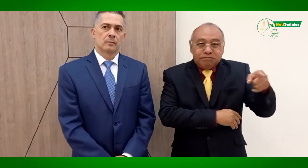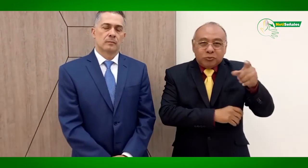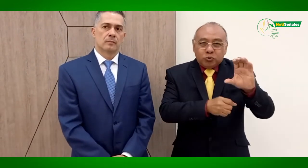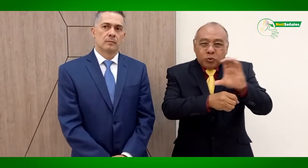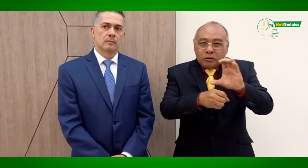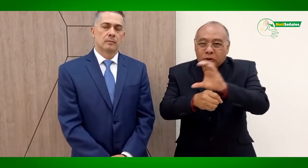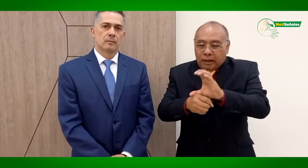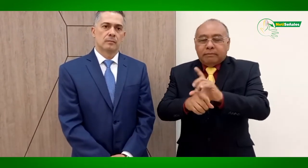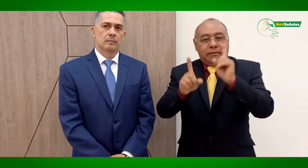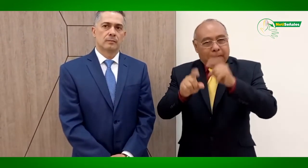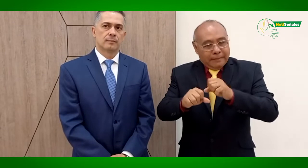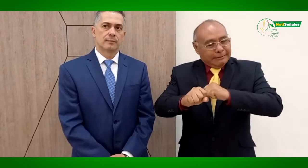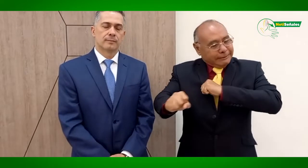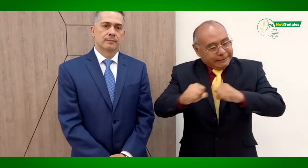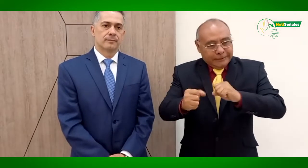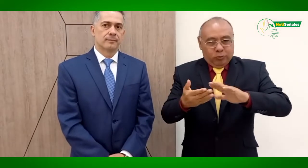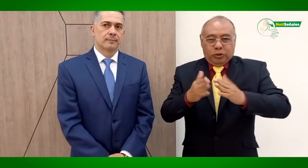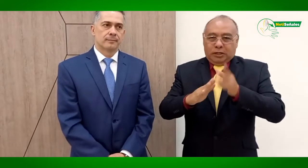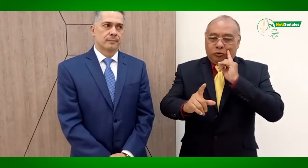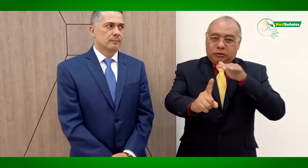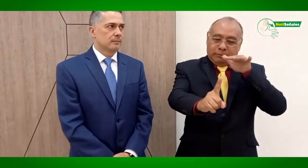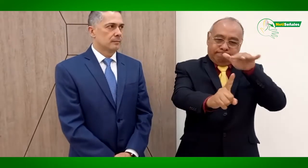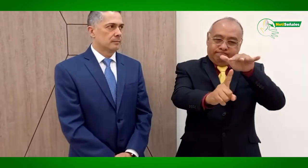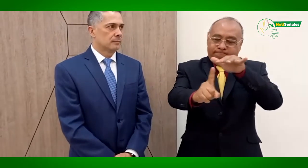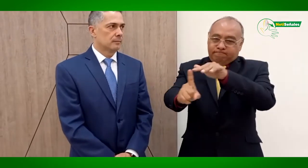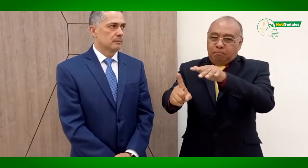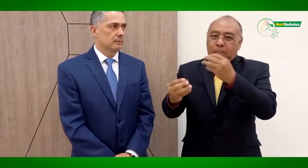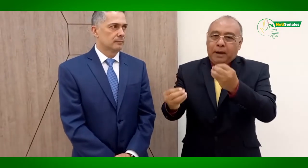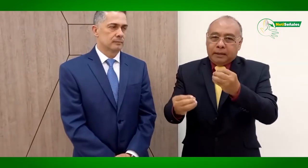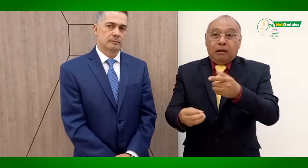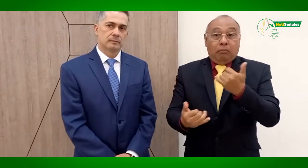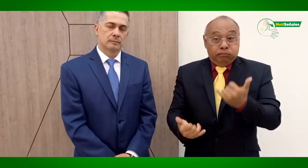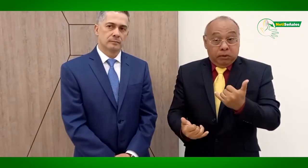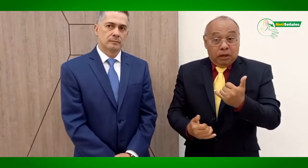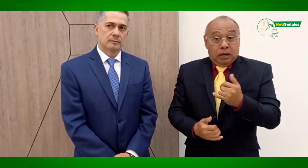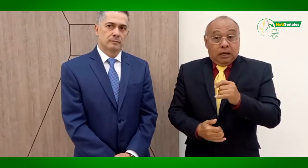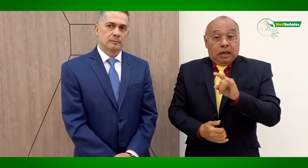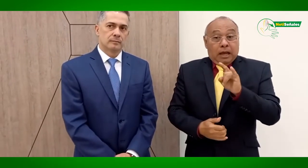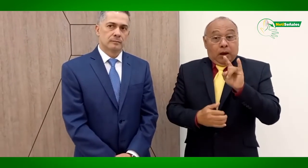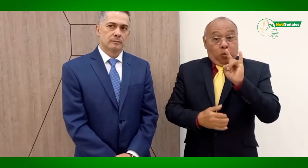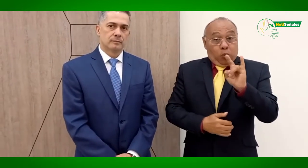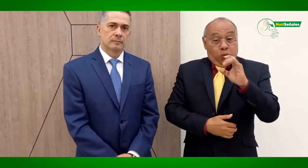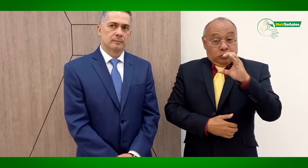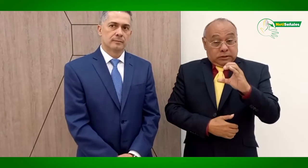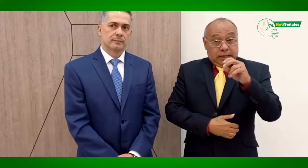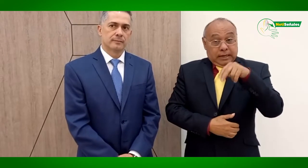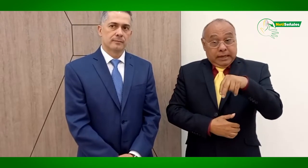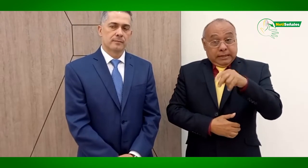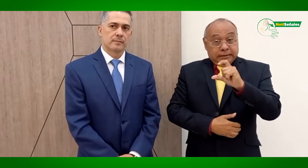otros lugares a nivel de la ciudad también nos movilicemos y hagamos esa incidencia social y política. Ahora, la